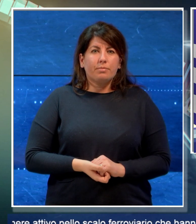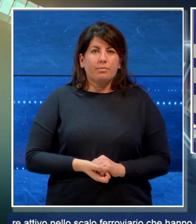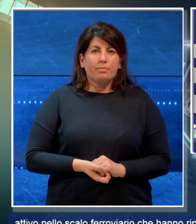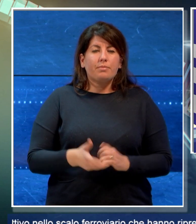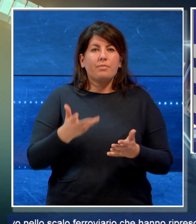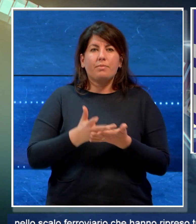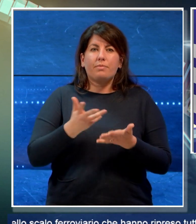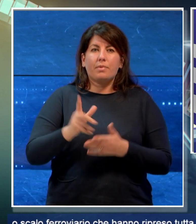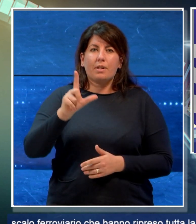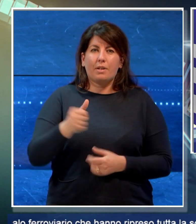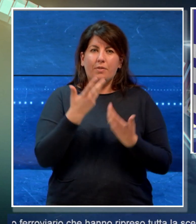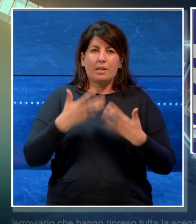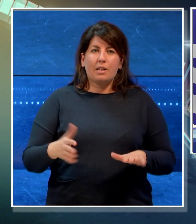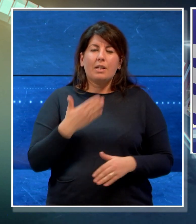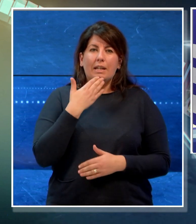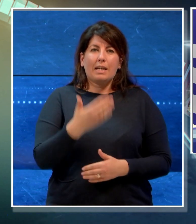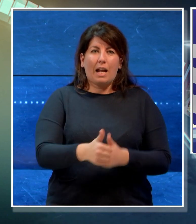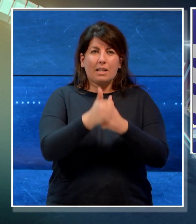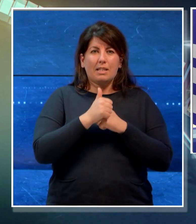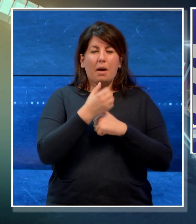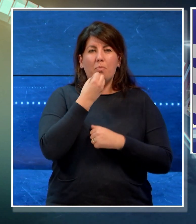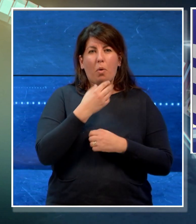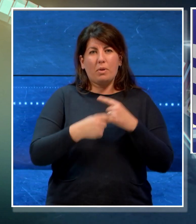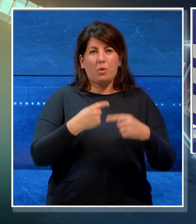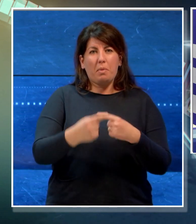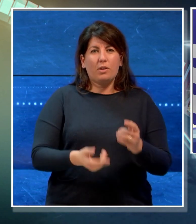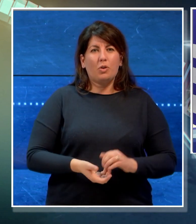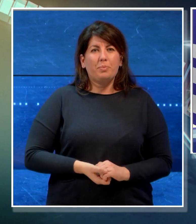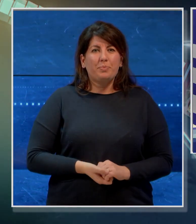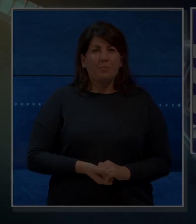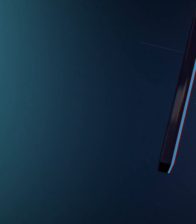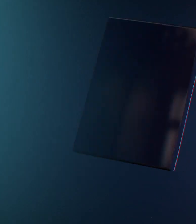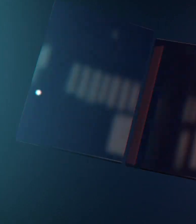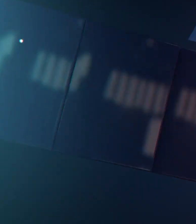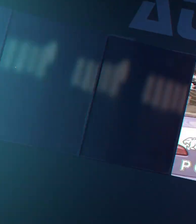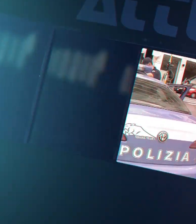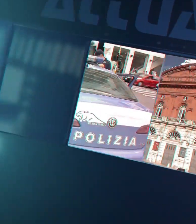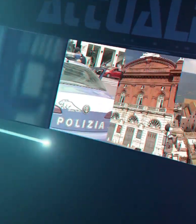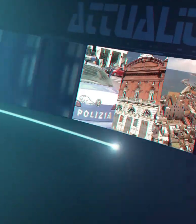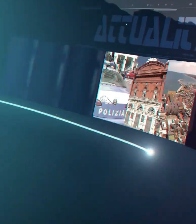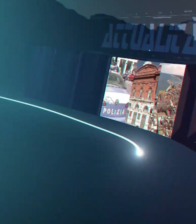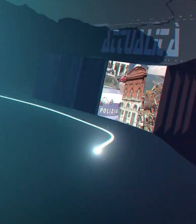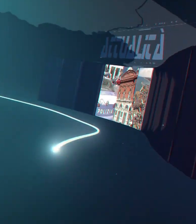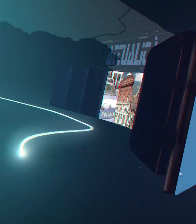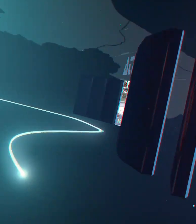E con il TgList è tutto. Grazie per averci seguito. Buon proseguimento. Grazie